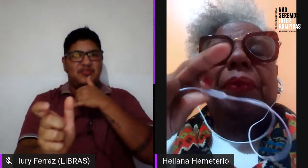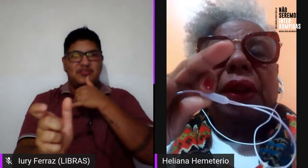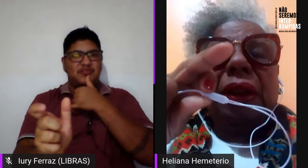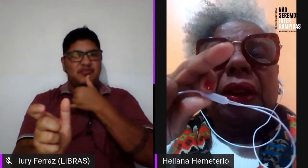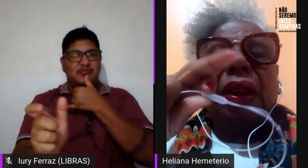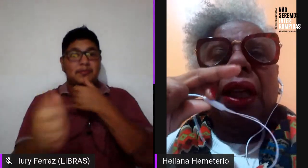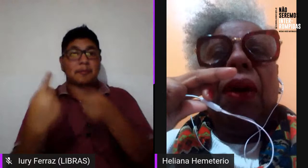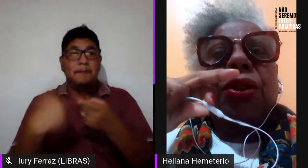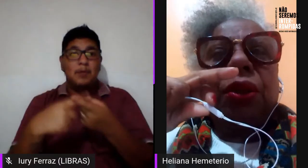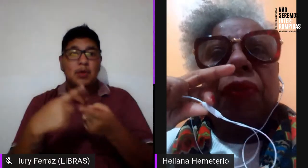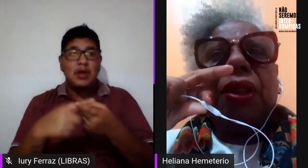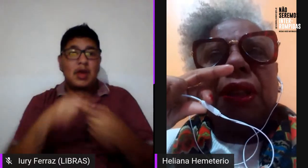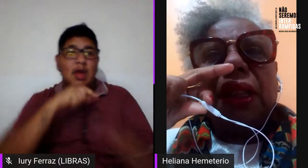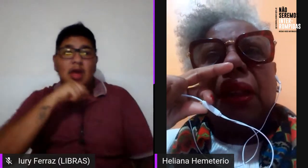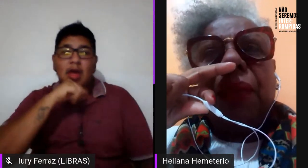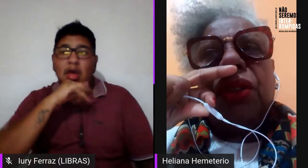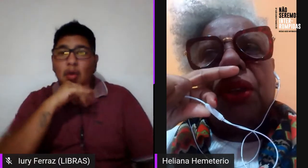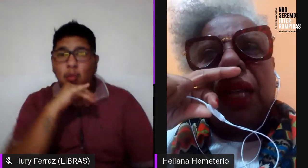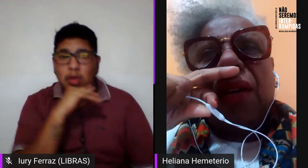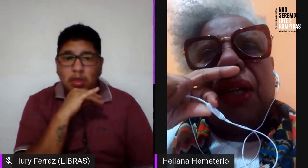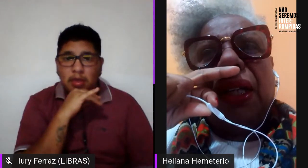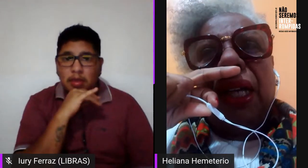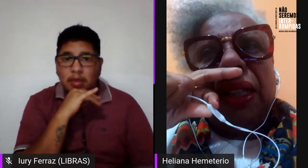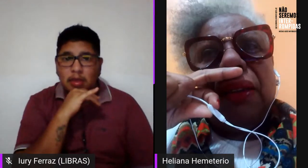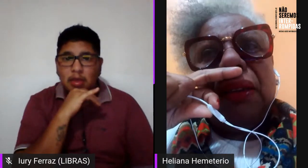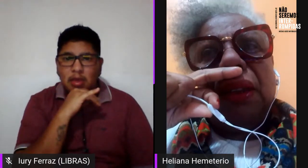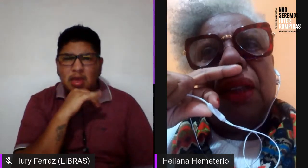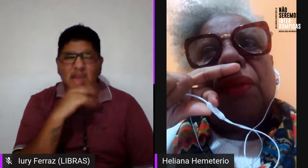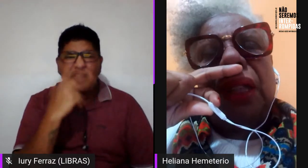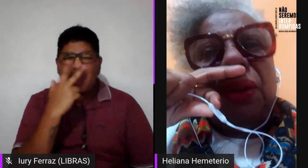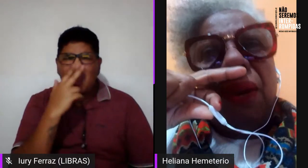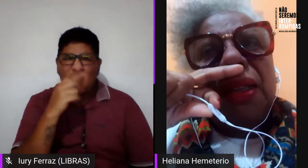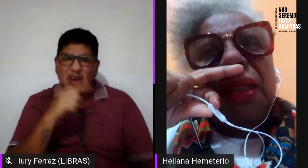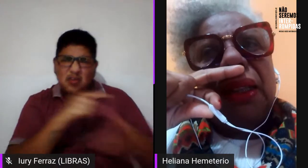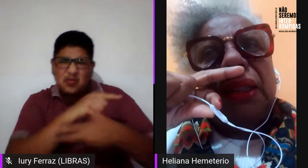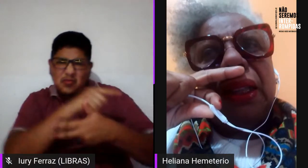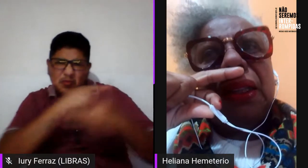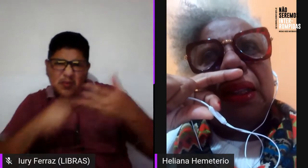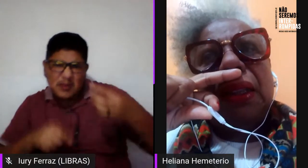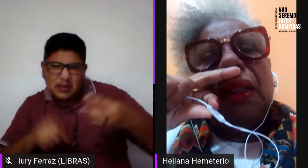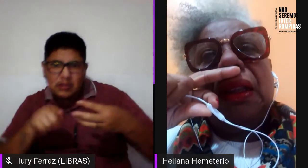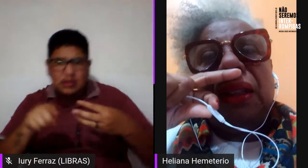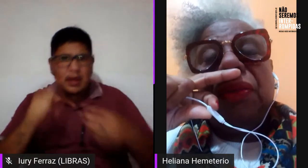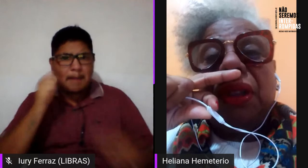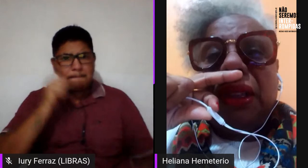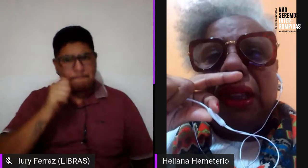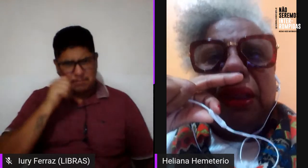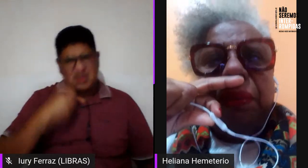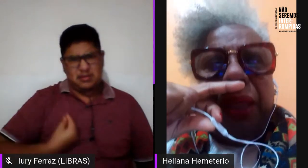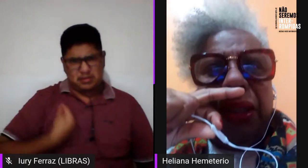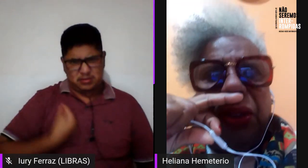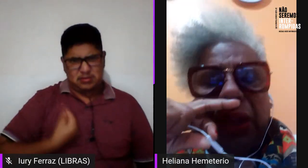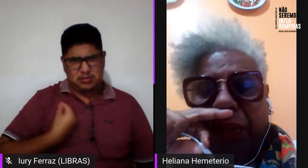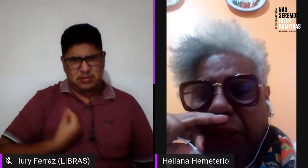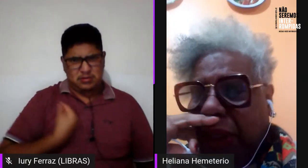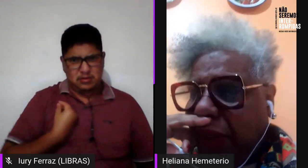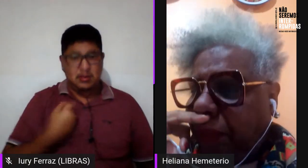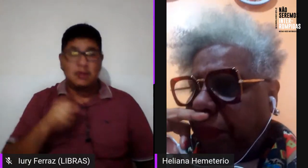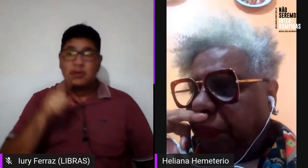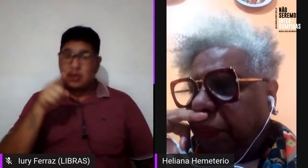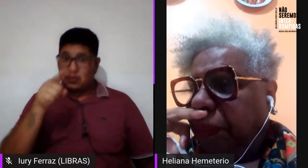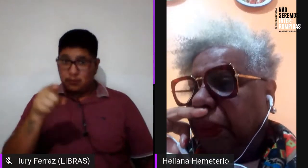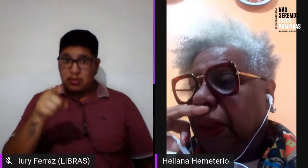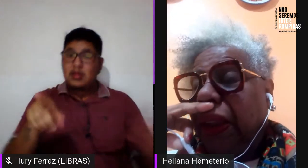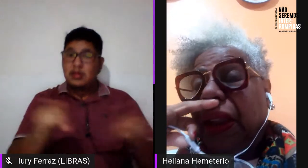e eu acho que você também estava lá. Eu tenho quase certeza que você também estava